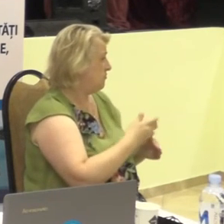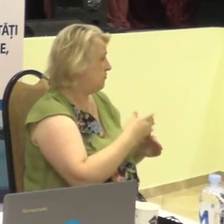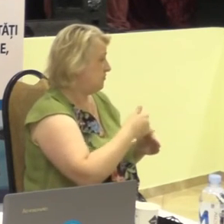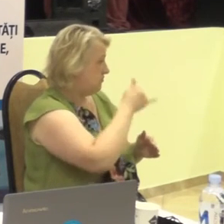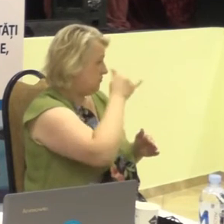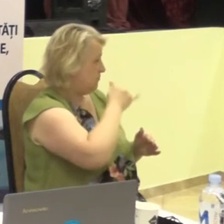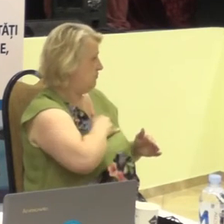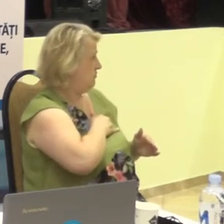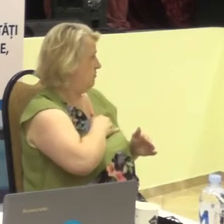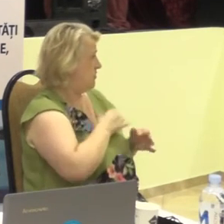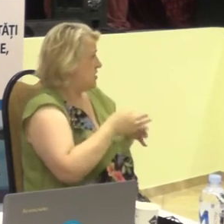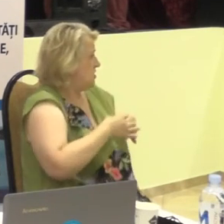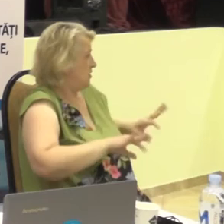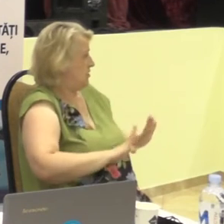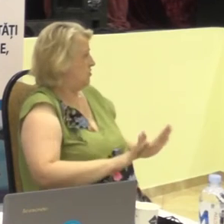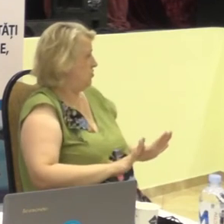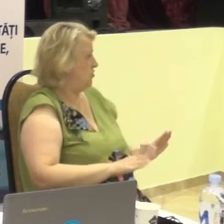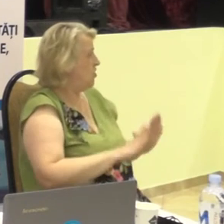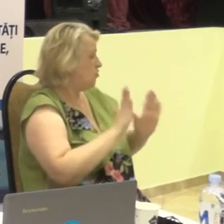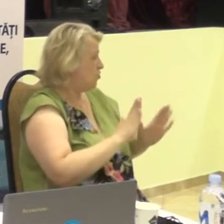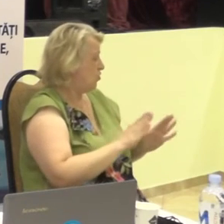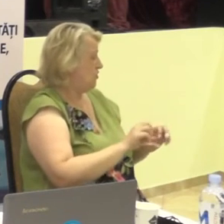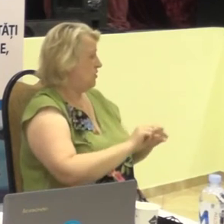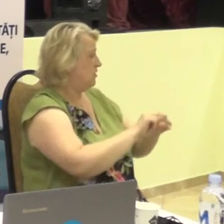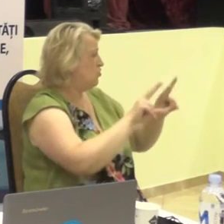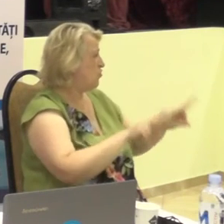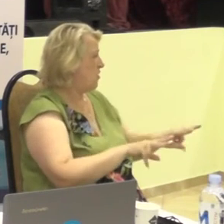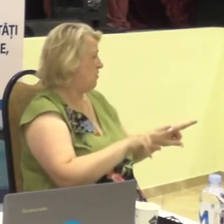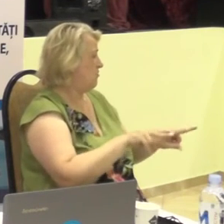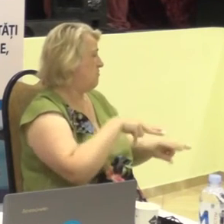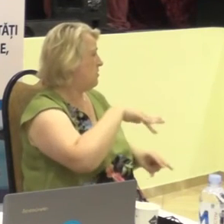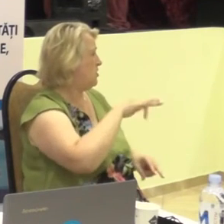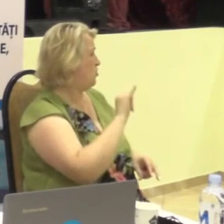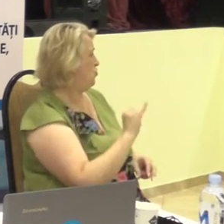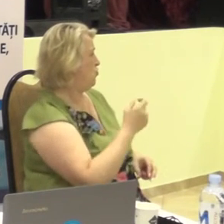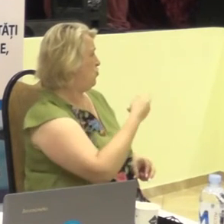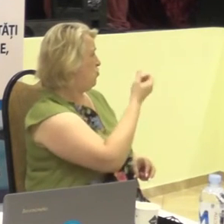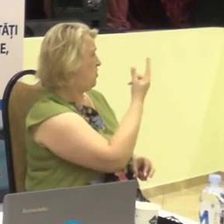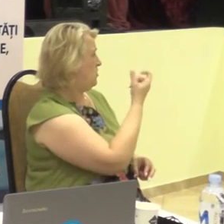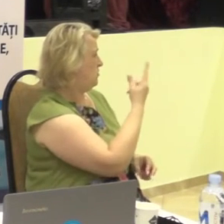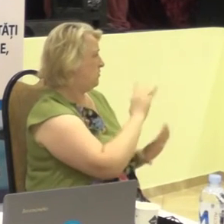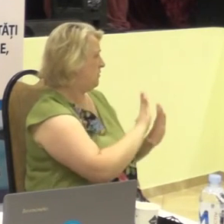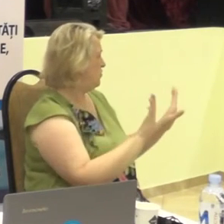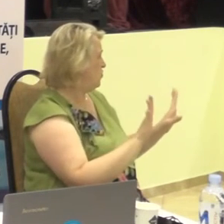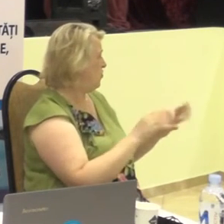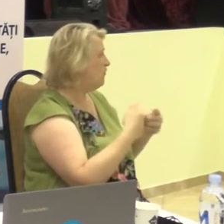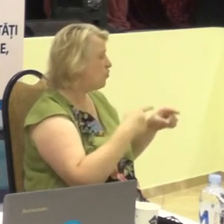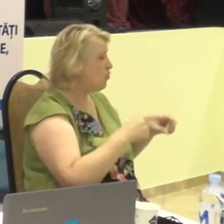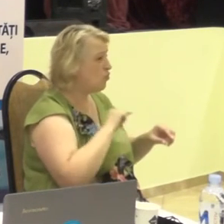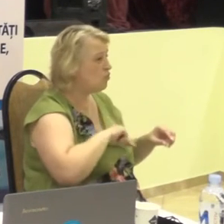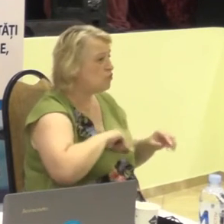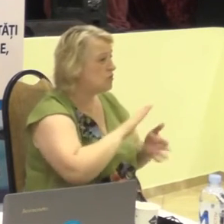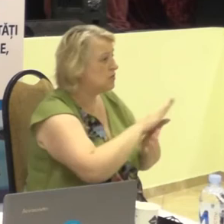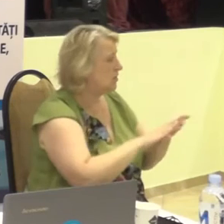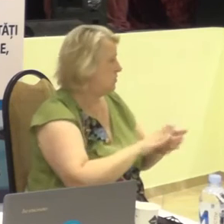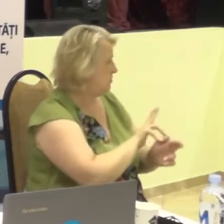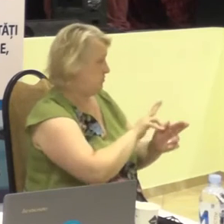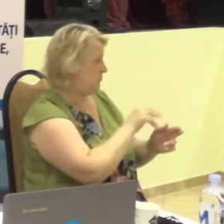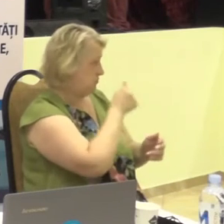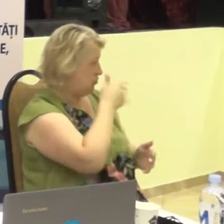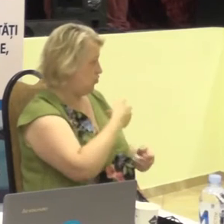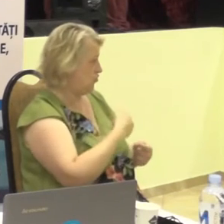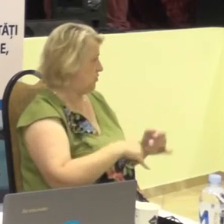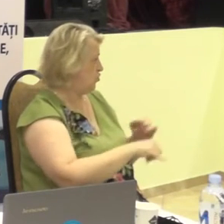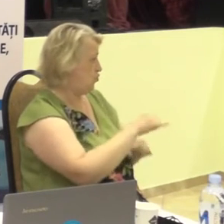are acces decât la școala de performanță numărul 11. Deci este o